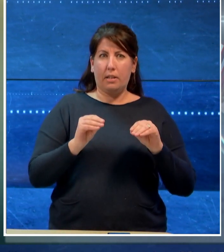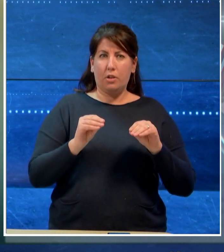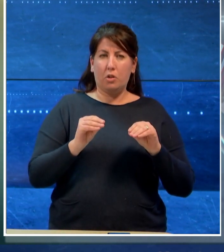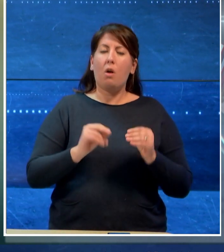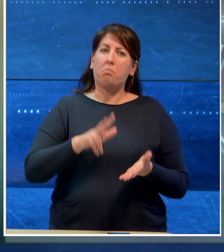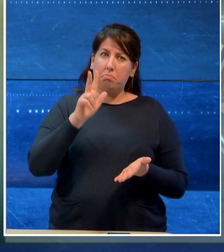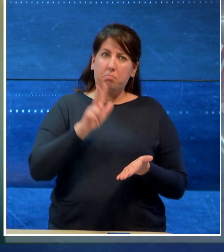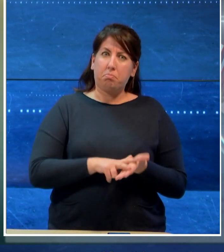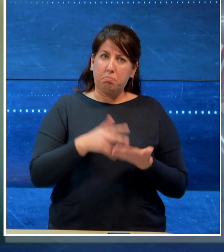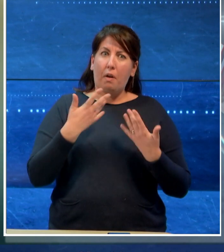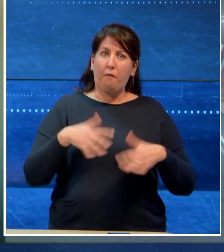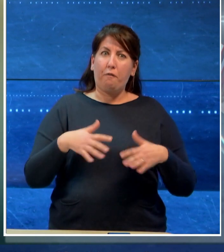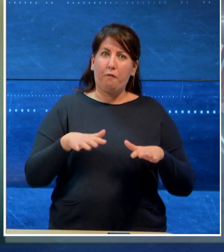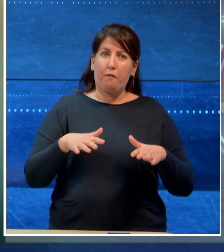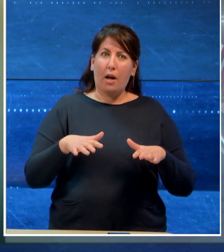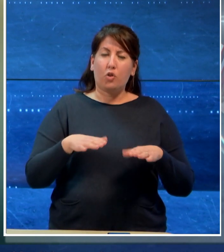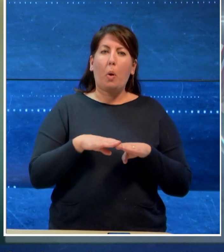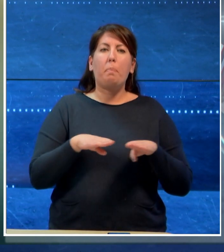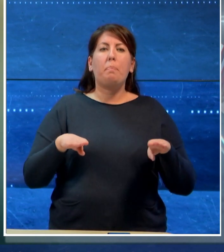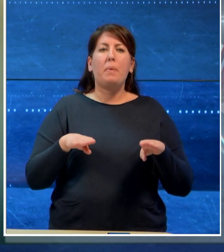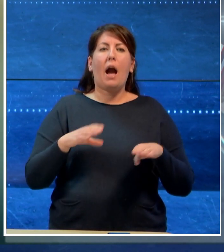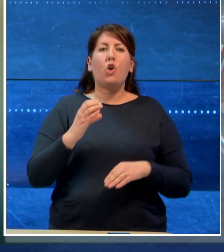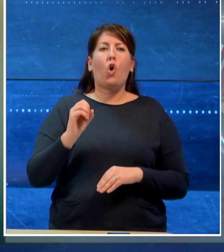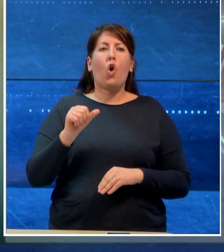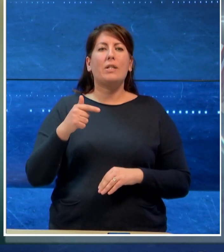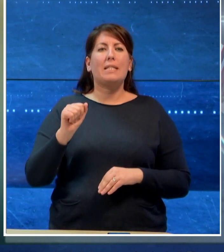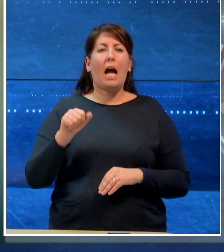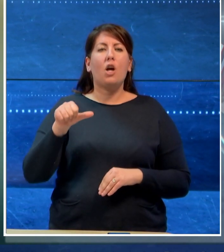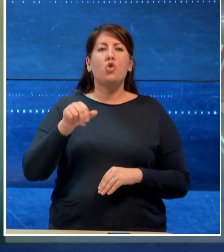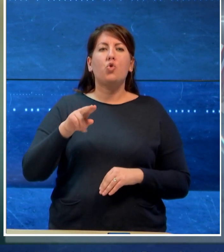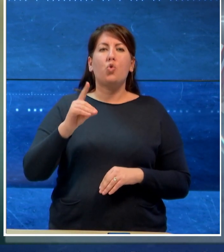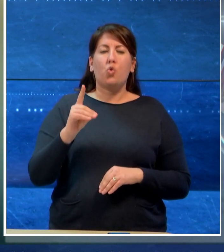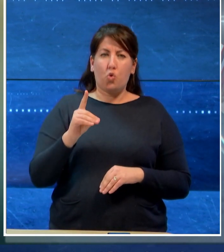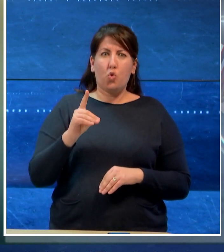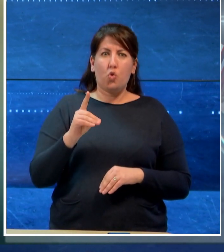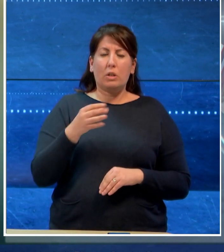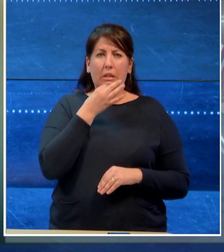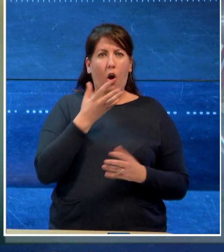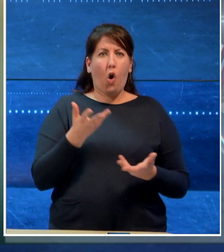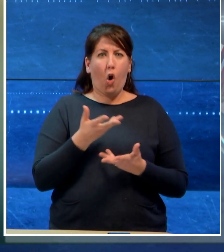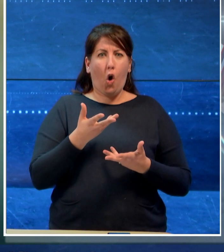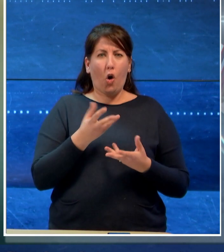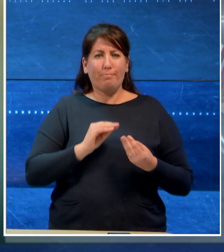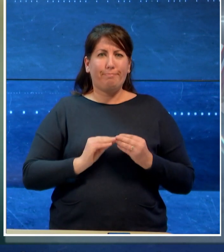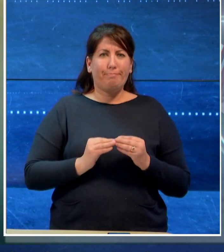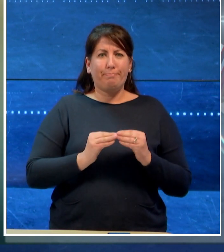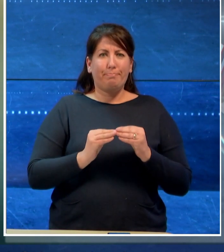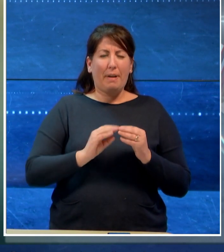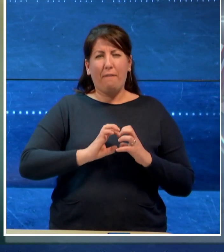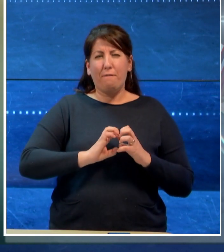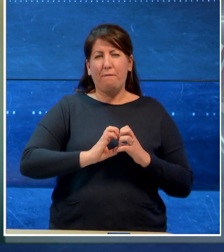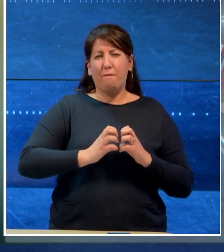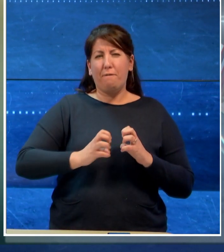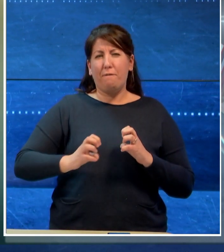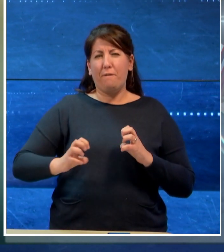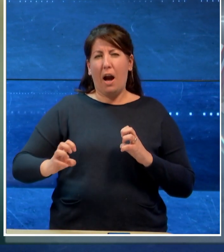approvato il piano Costa Sud, ovvero la realizzazione di una serie di